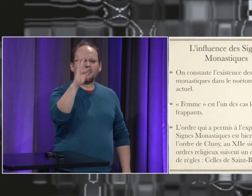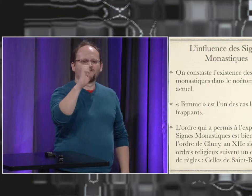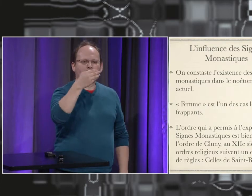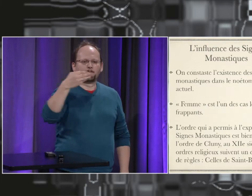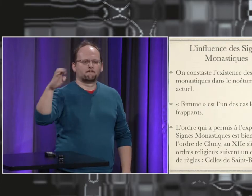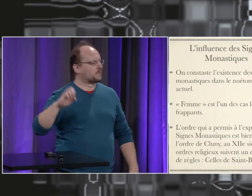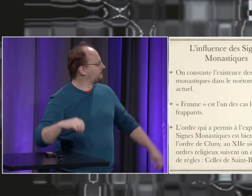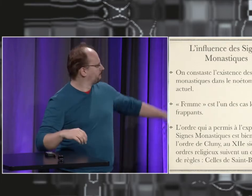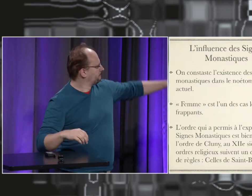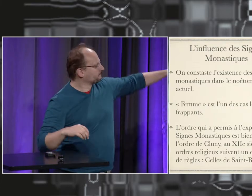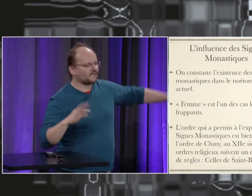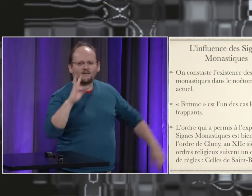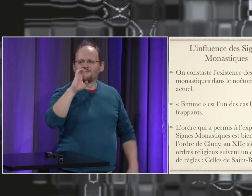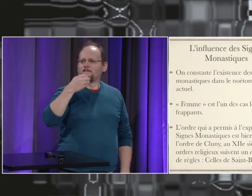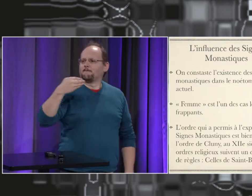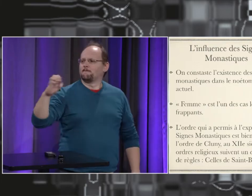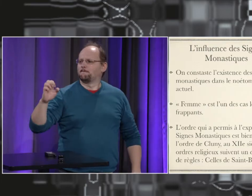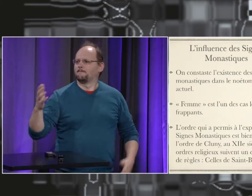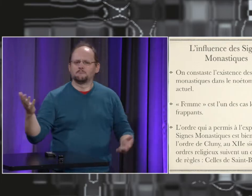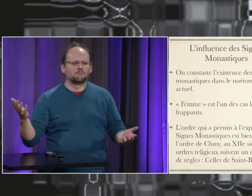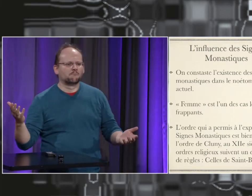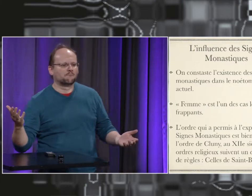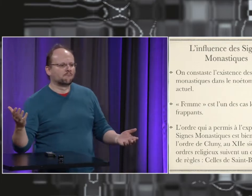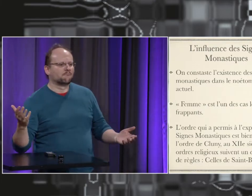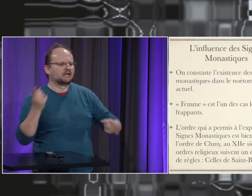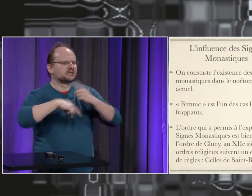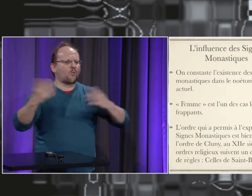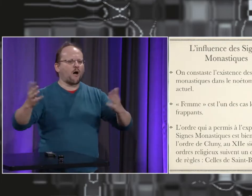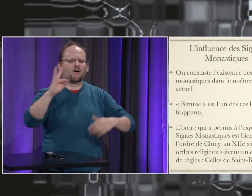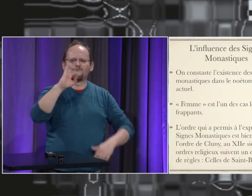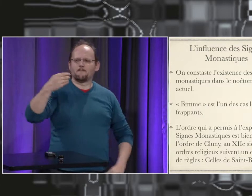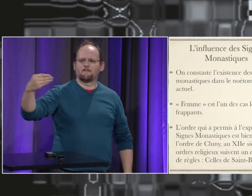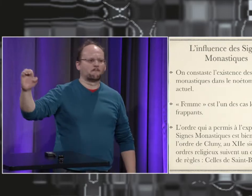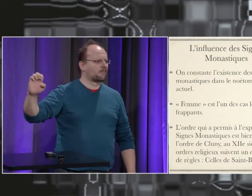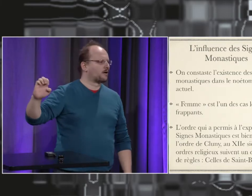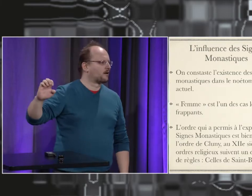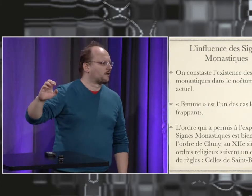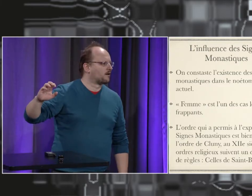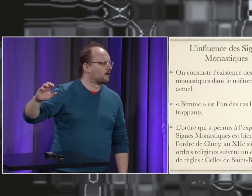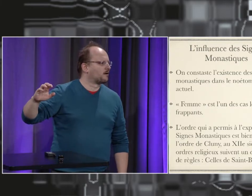Des signes qui ont été influencés par les signes utilisés par les moines. Par exemple, le terme femme. Femme.